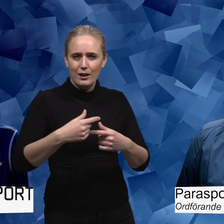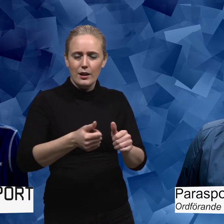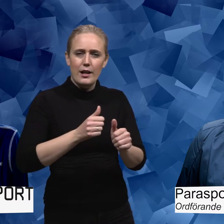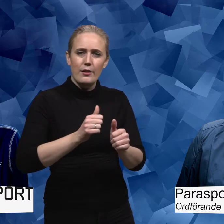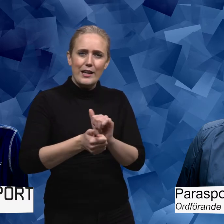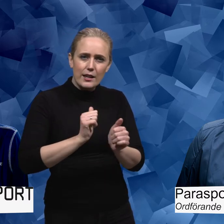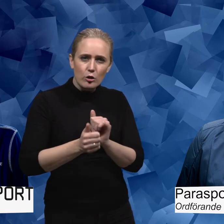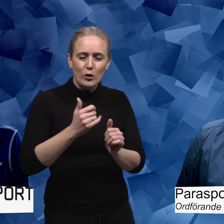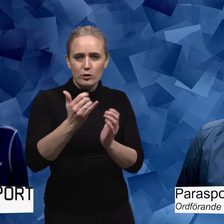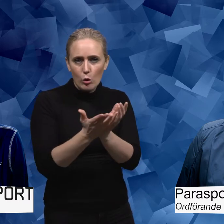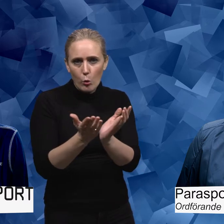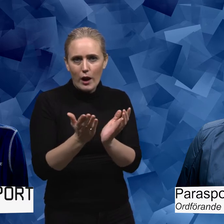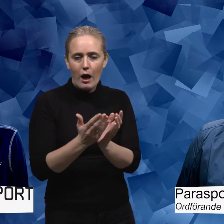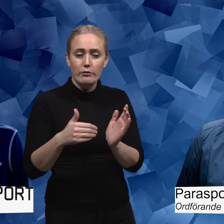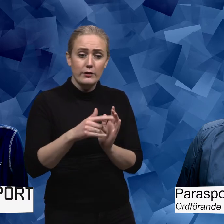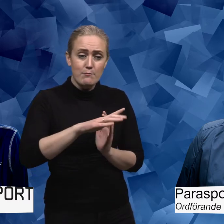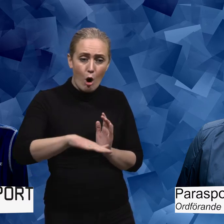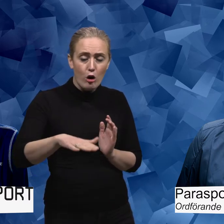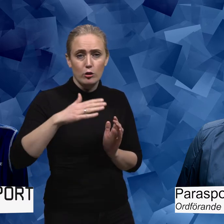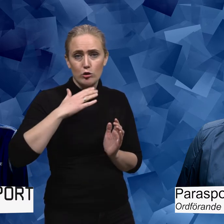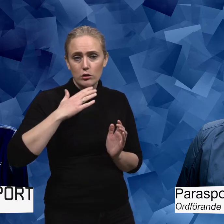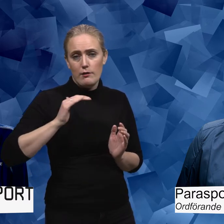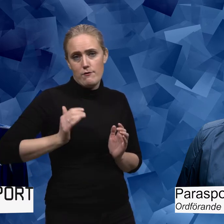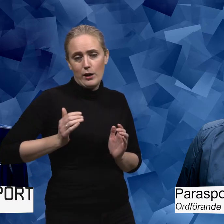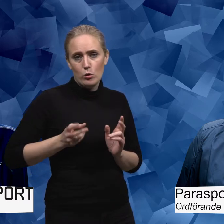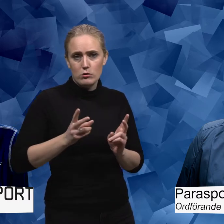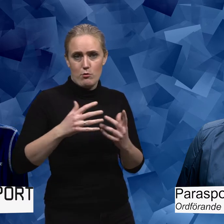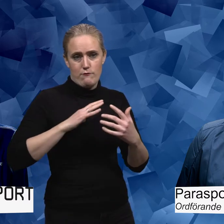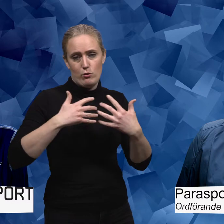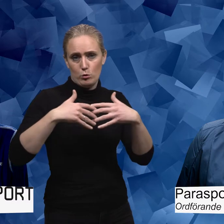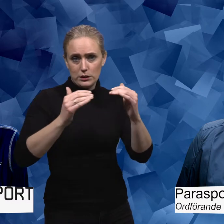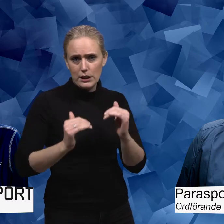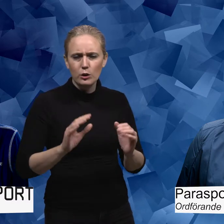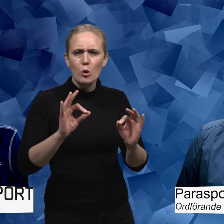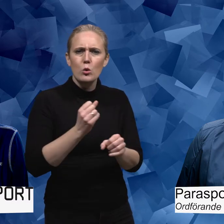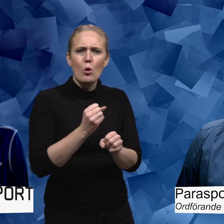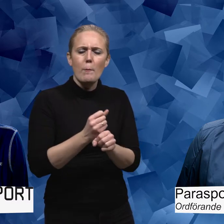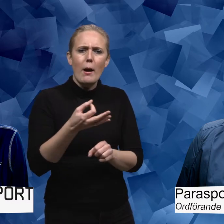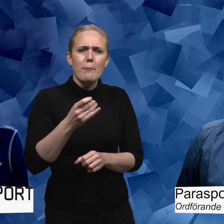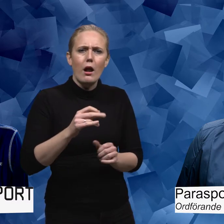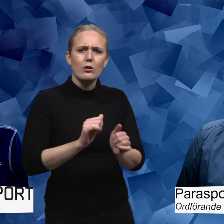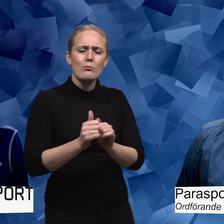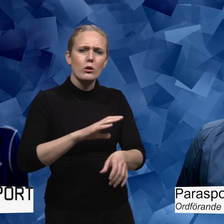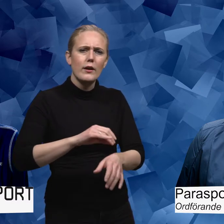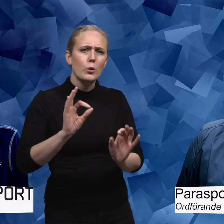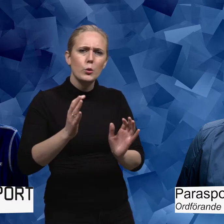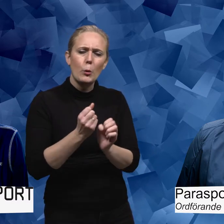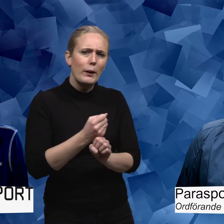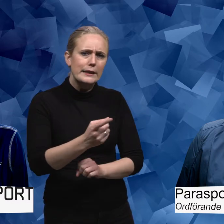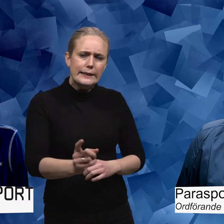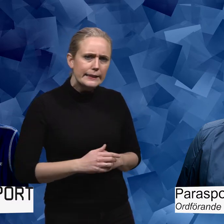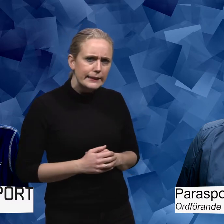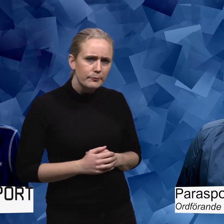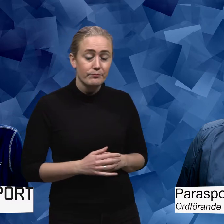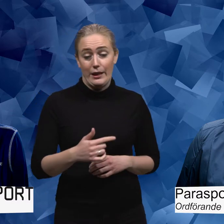barn med funktionsnedsättning, flickor med funktionsnedsättning. Hur jobbar Parasport Sverige med den här frågan? Vi jobbar på ganska bred front